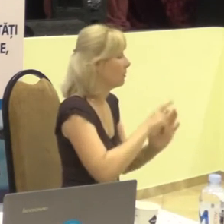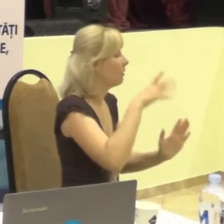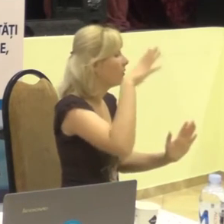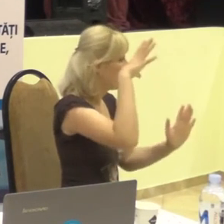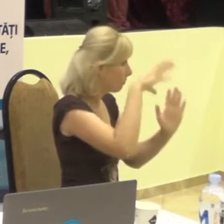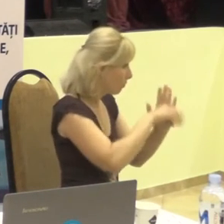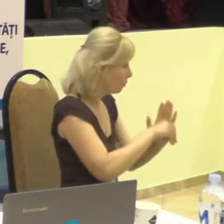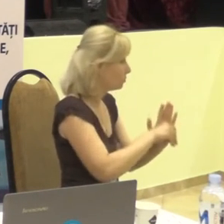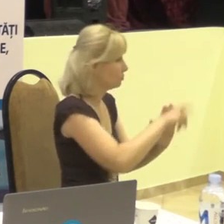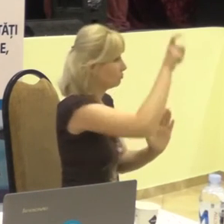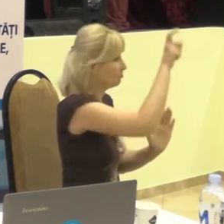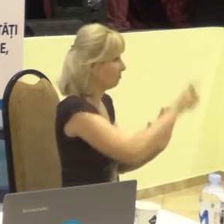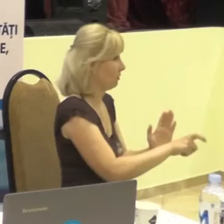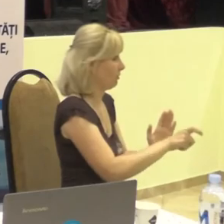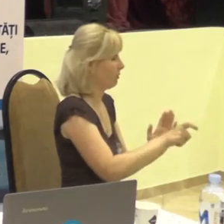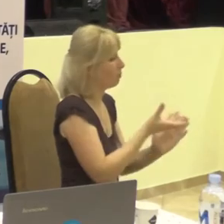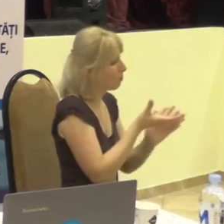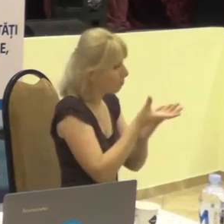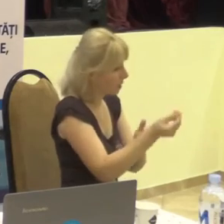plătit de solicitant.